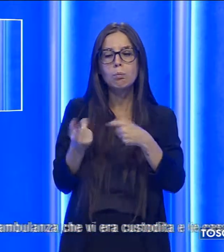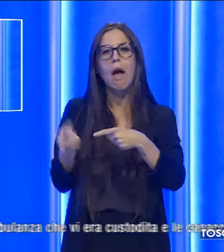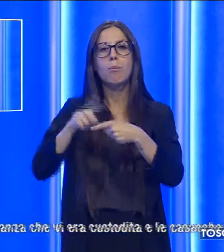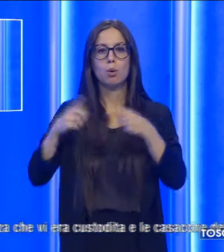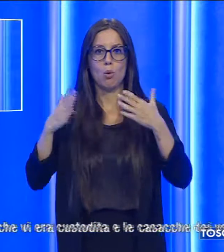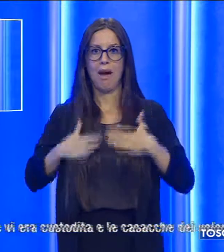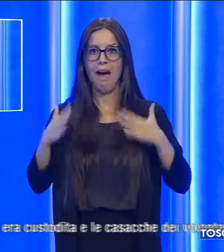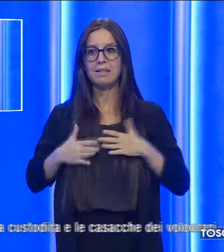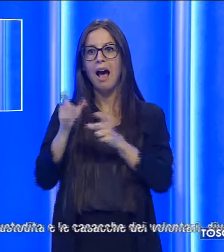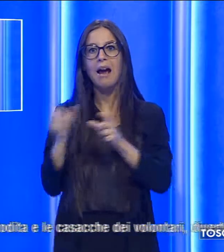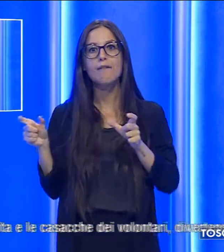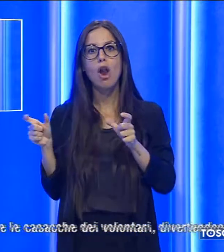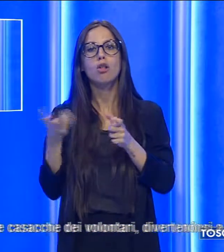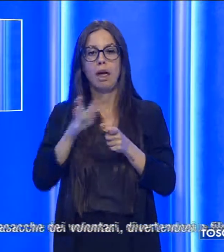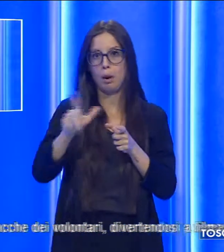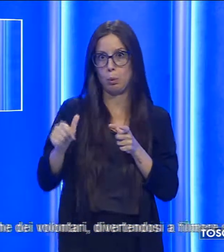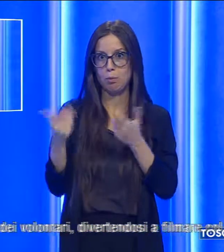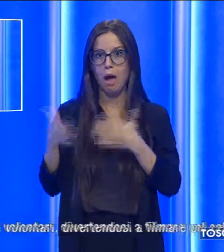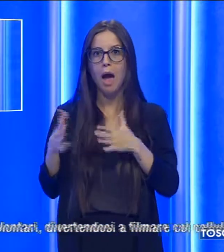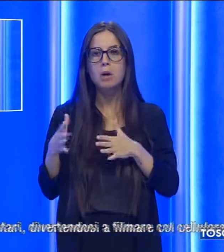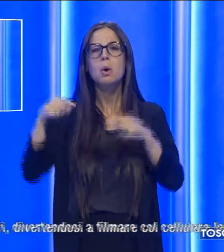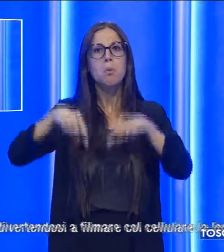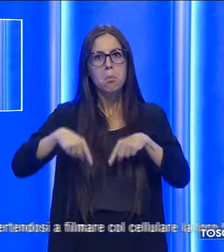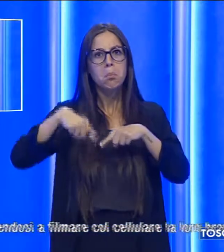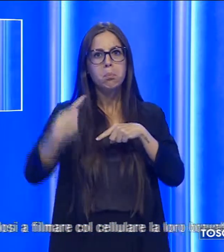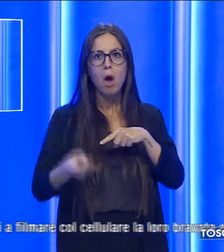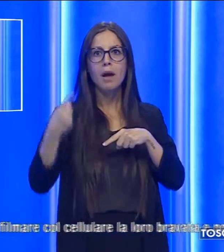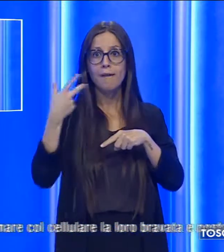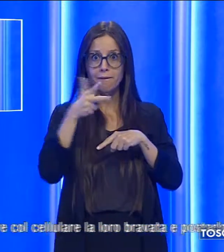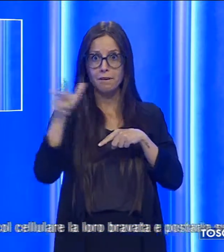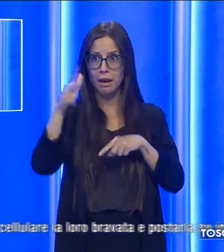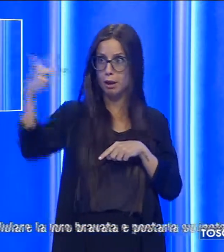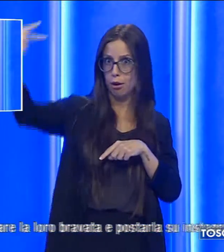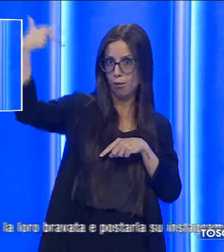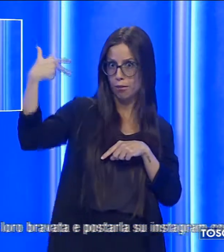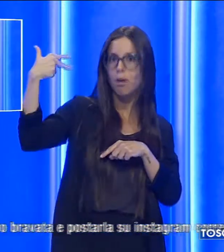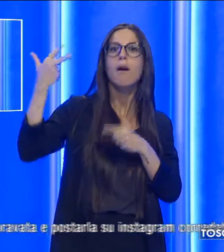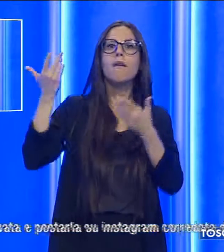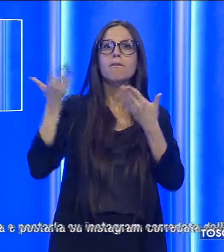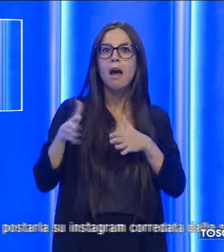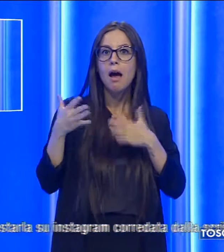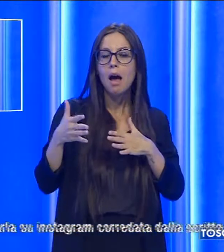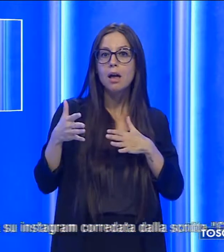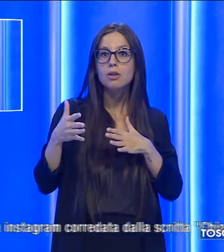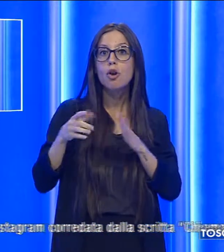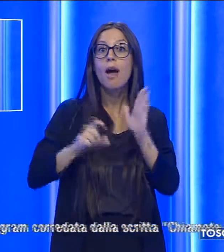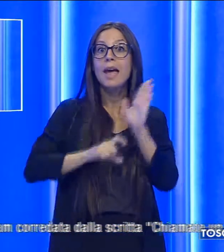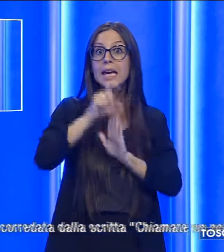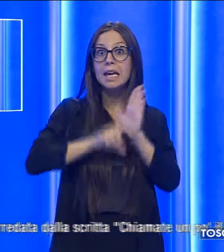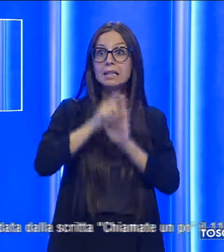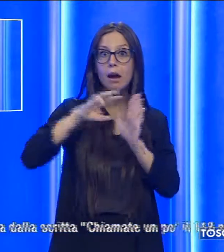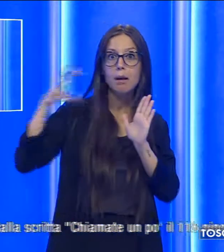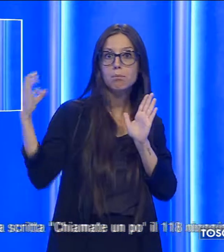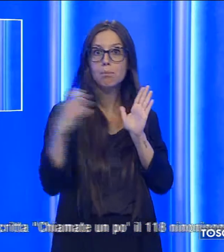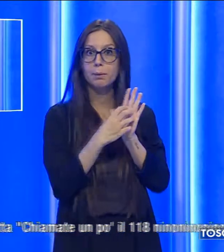volontari divertendosi a filmare con il cellulare la loro bravata per poi postarla